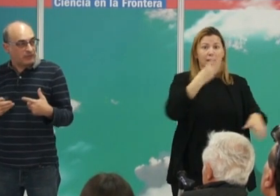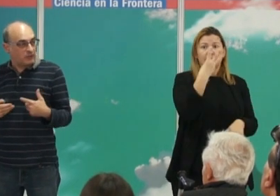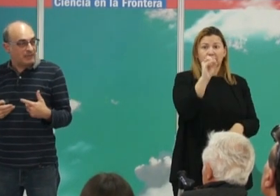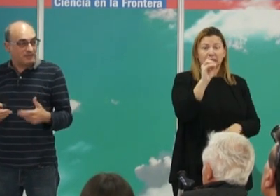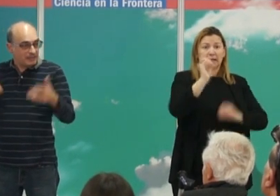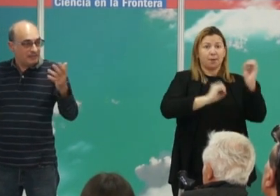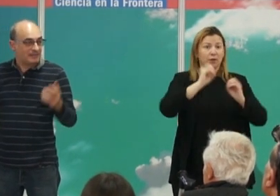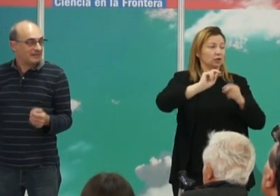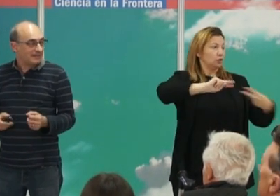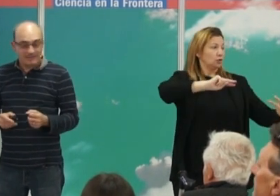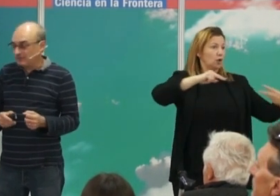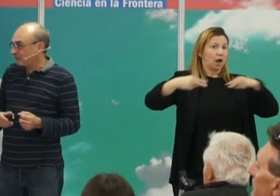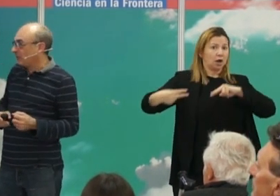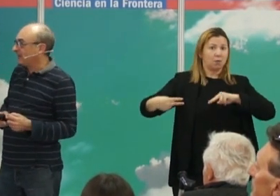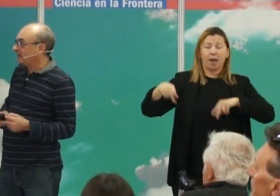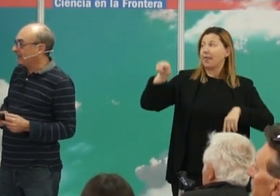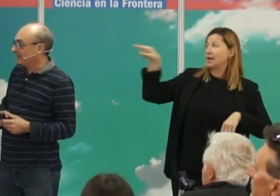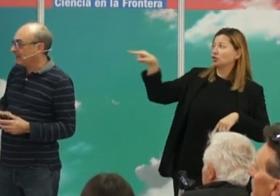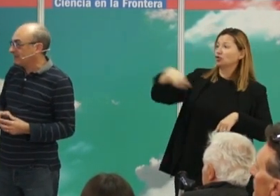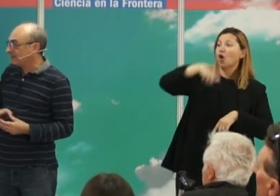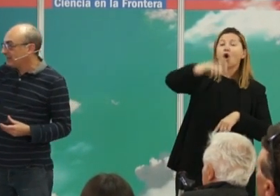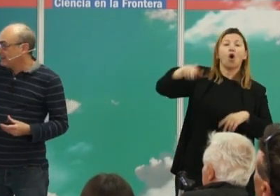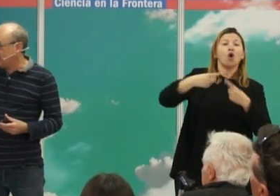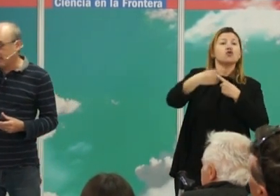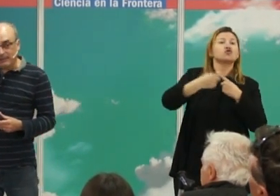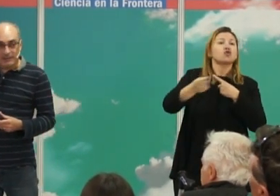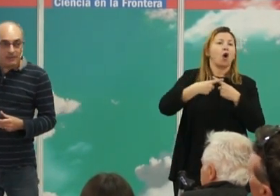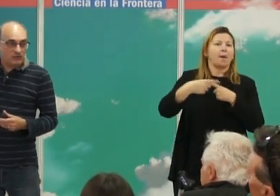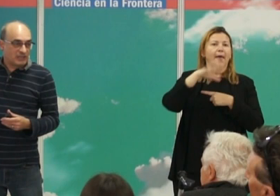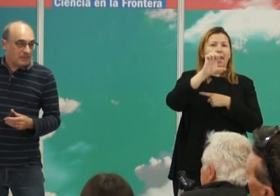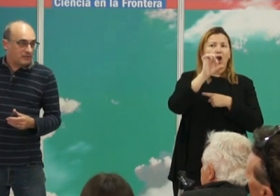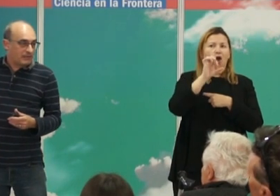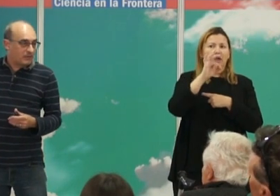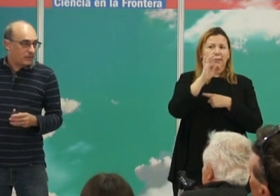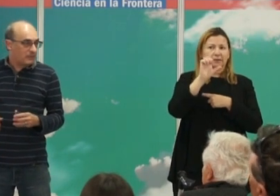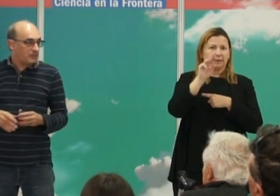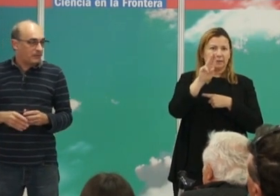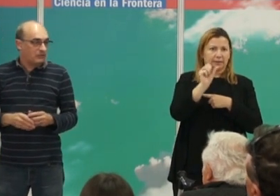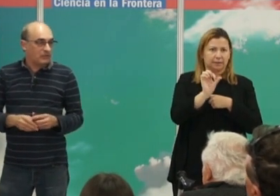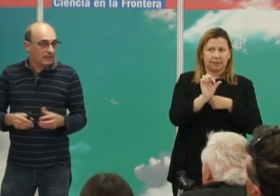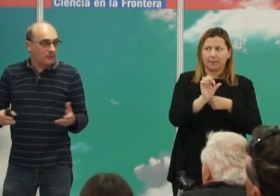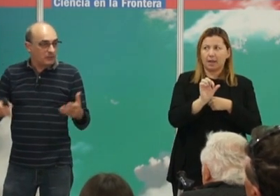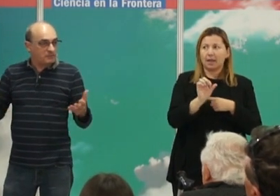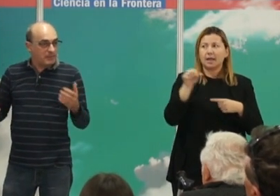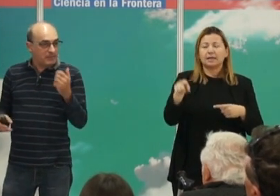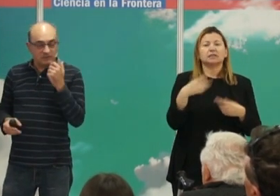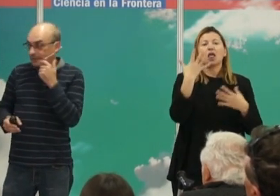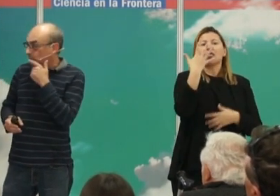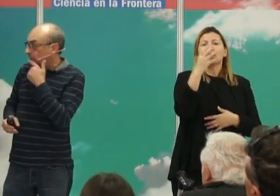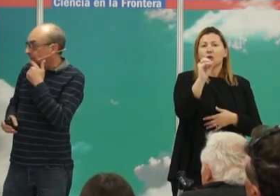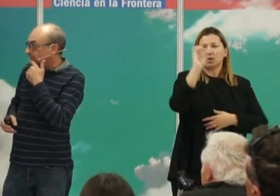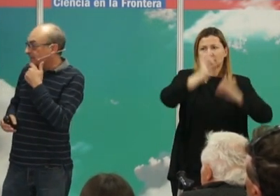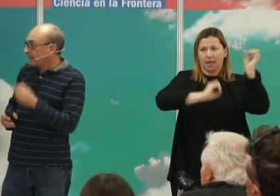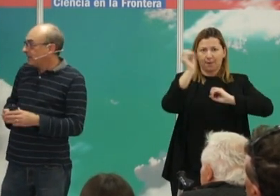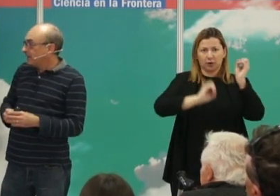de nuestro genoma que viene de estos nómadas de las estepas y conservamos cerca del 50% de genoma de los primeros